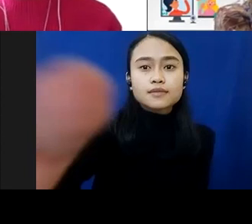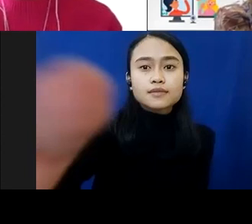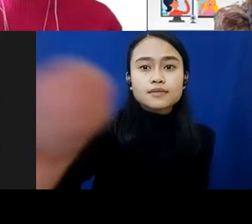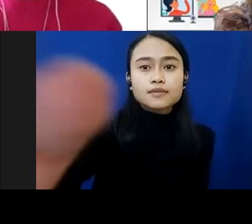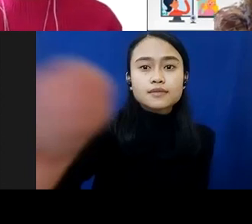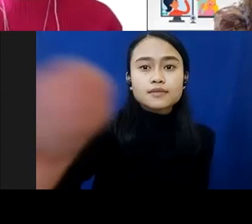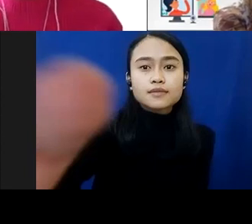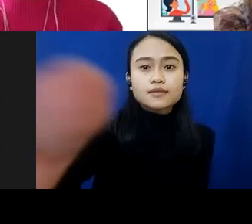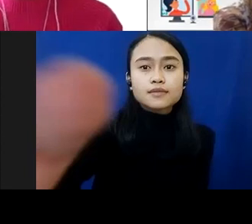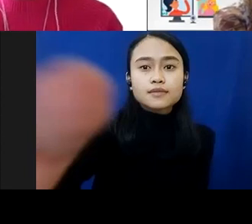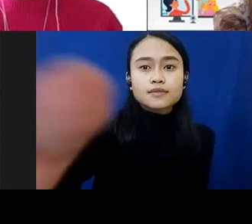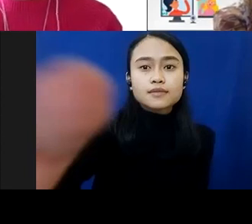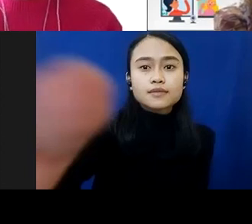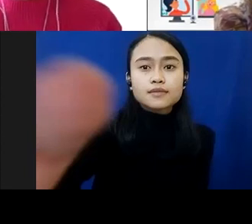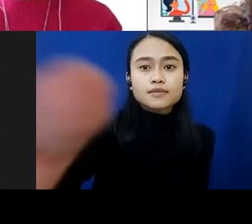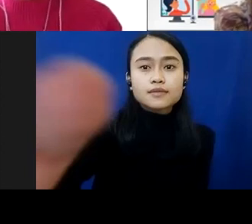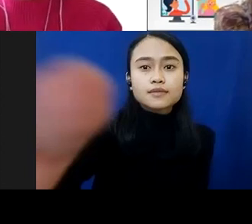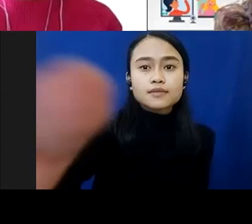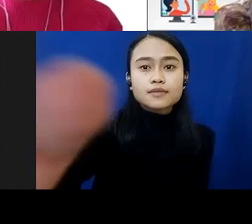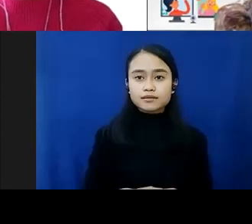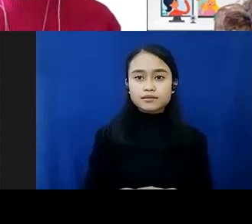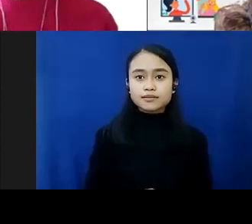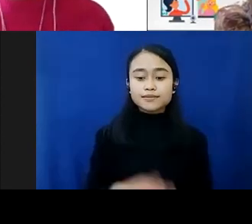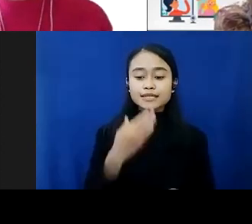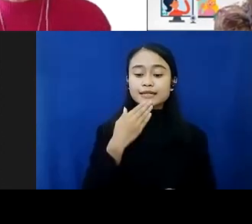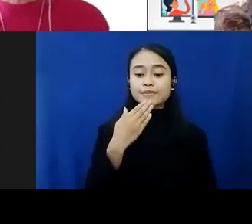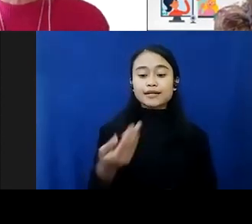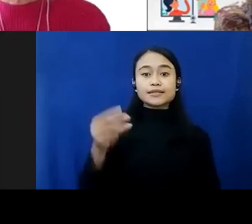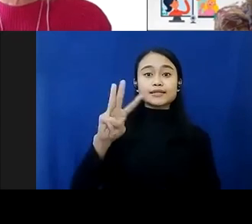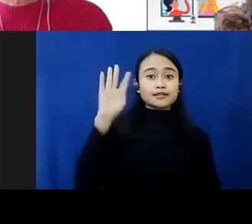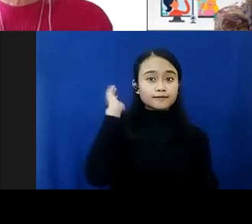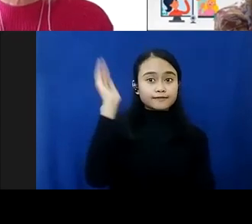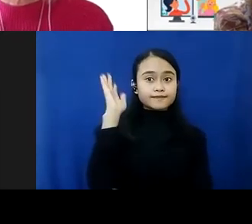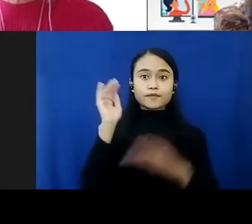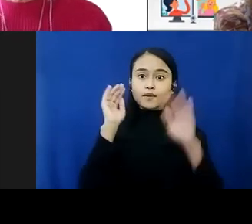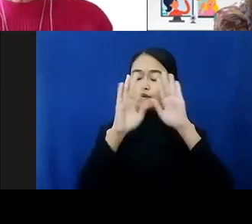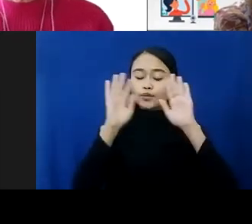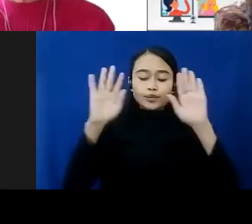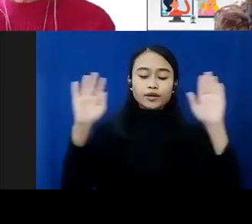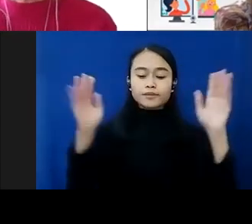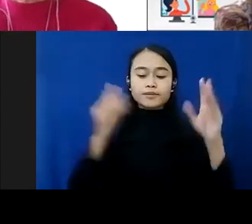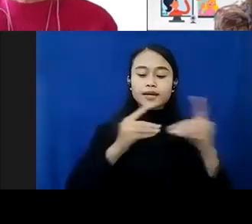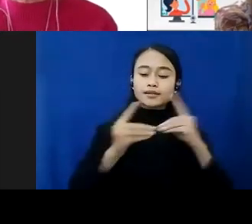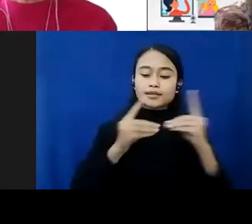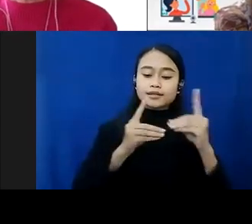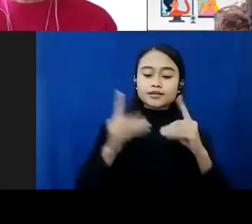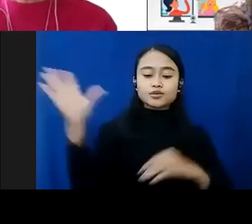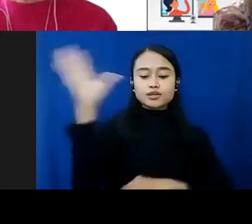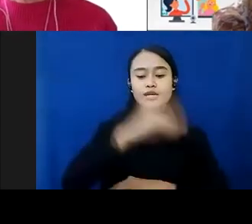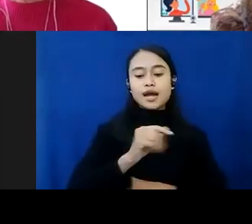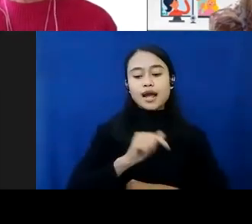untuk semua pertanyaan yang sudah disampaikan kepada ketiga narasumber kita yang luar biasa di diskusi panel kita hari ini